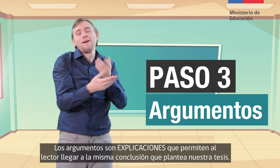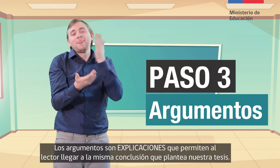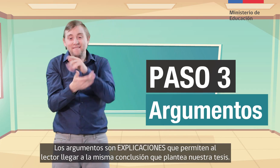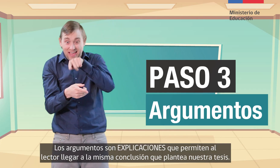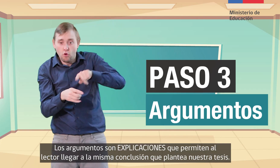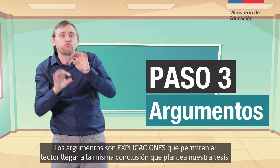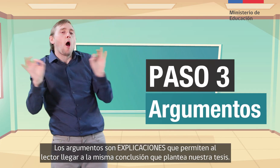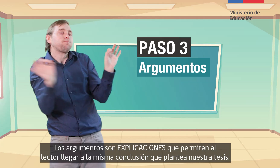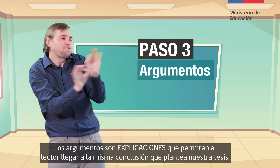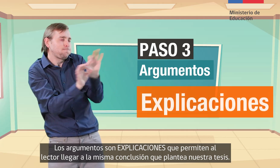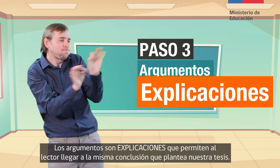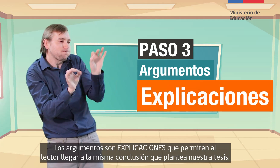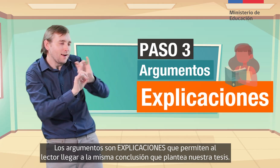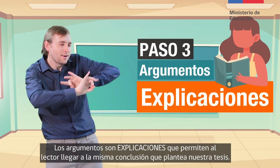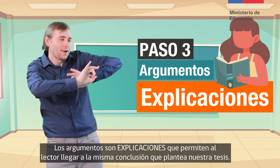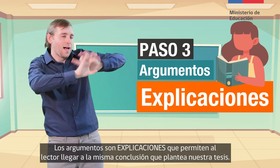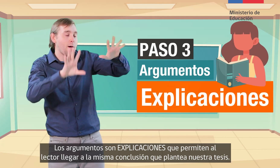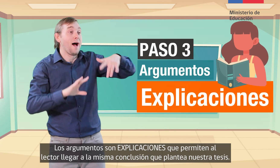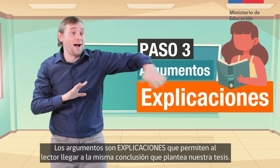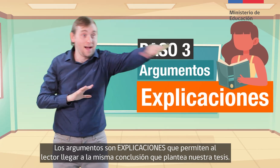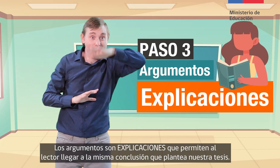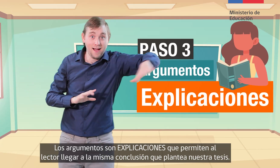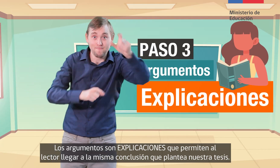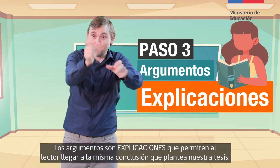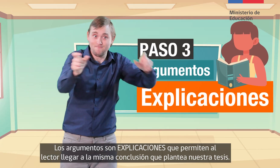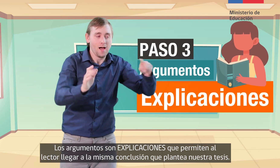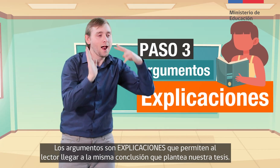permiten al lector llegar a la misma conclusión que plantea nuestra tesis.